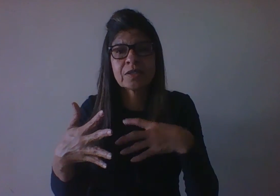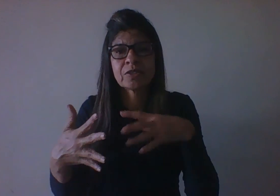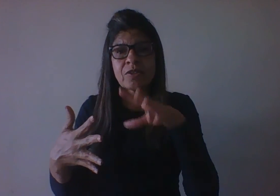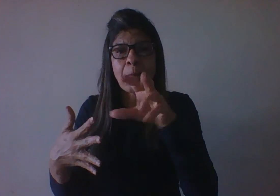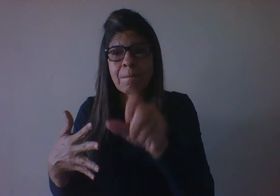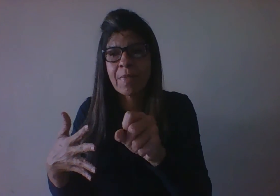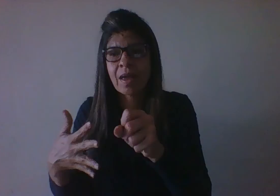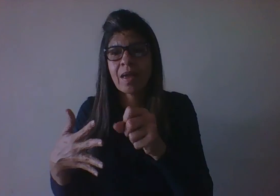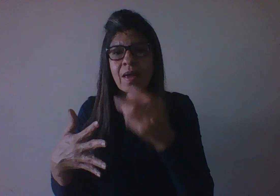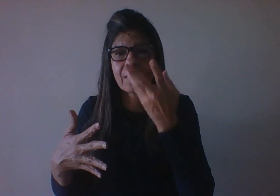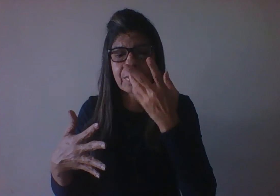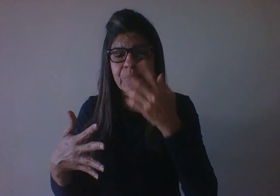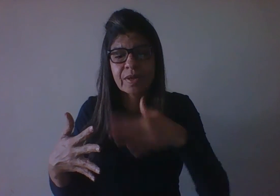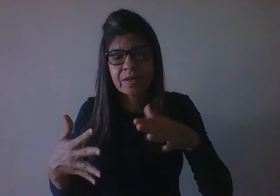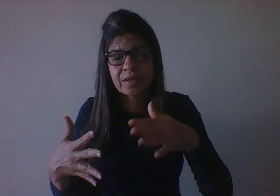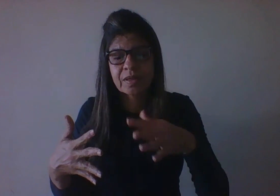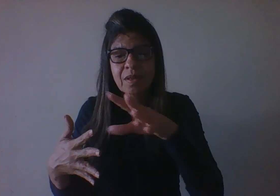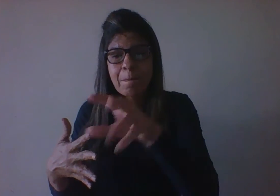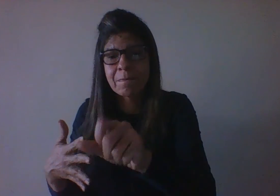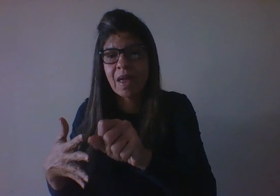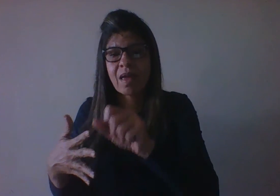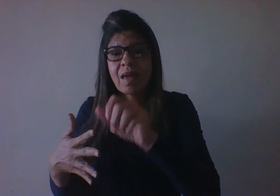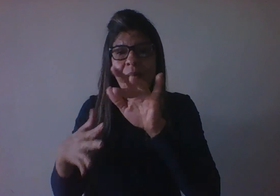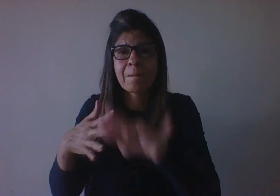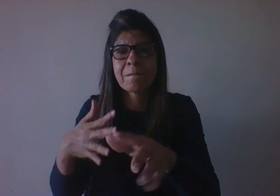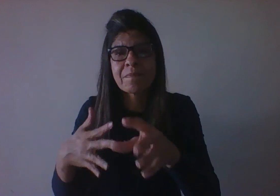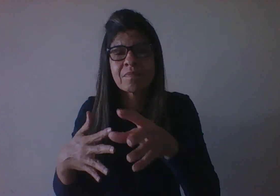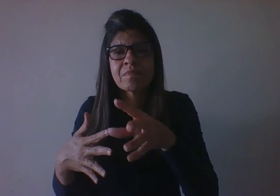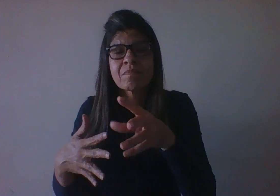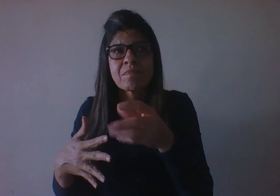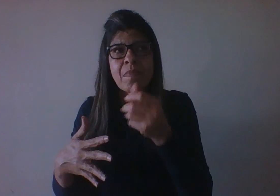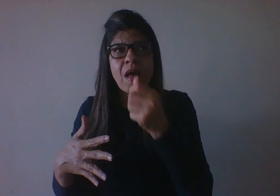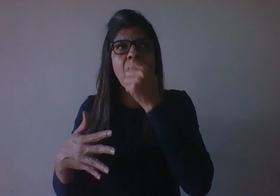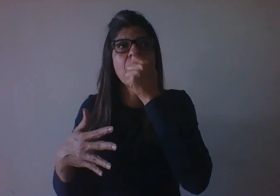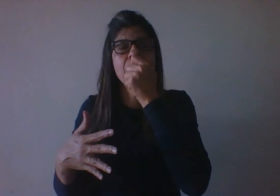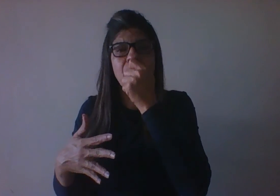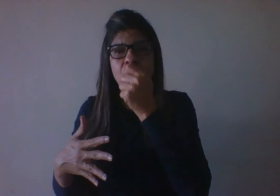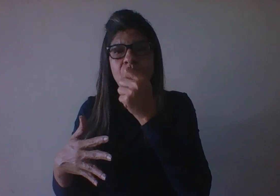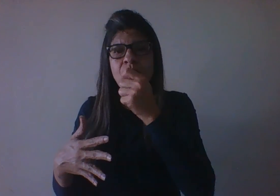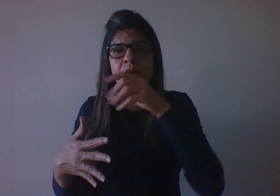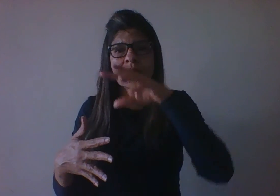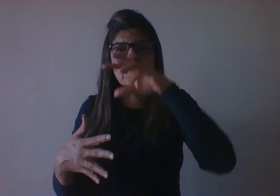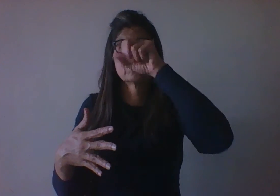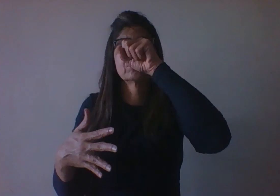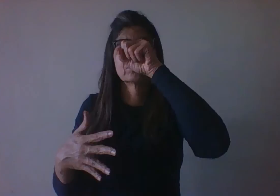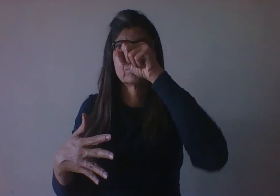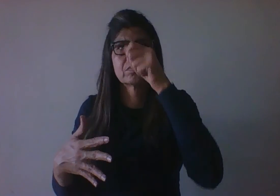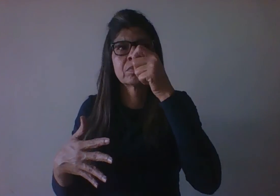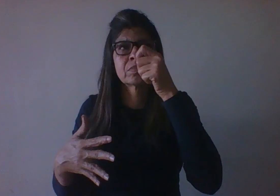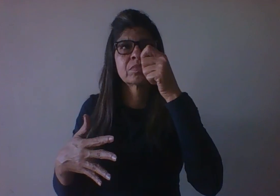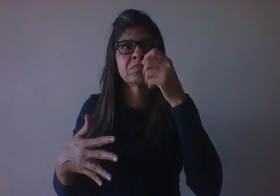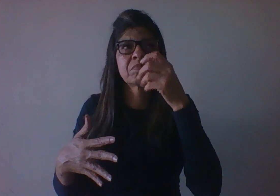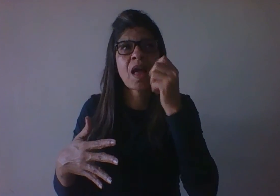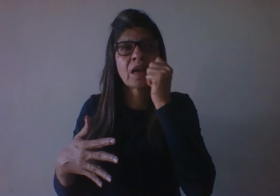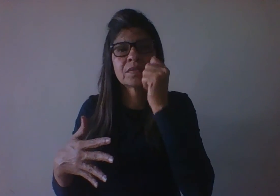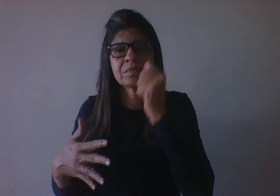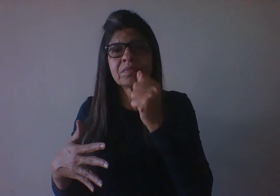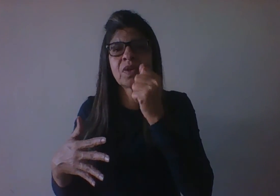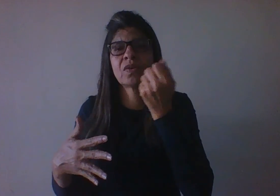a criança quer tocar, quer pegar, quer cheirar, quer morder, então ela quer conhecer, ela